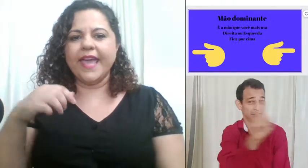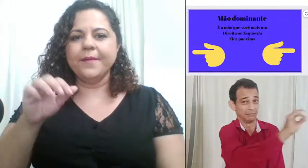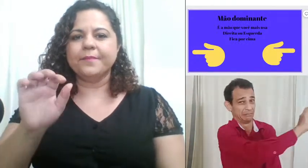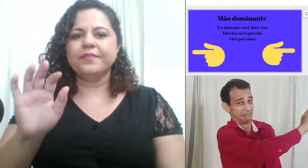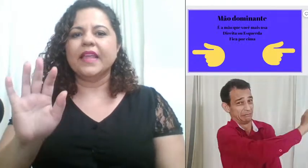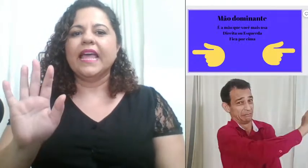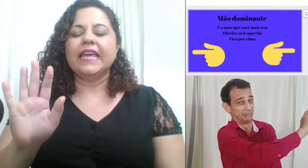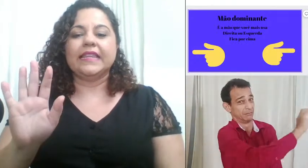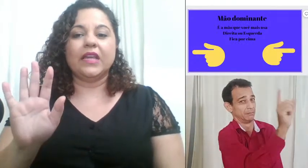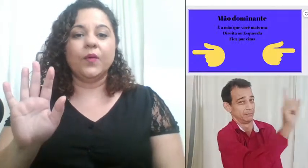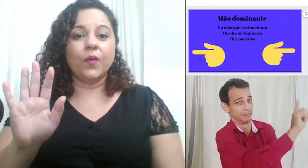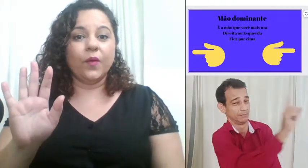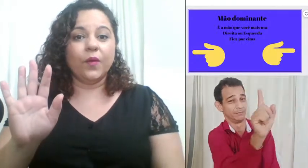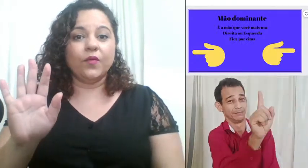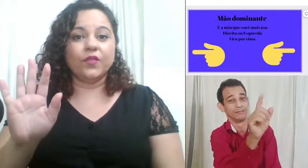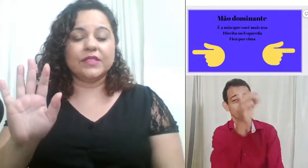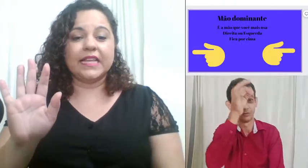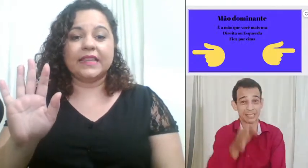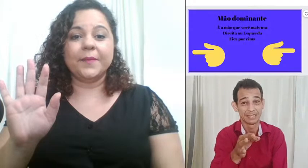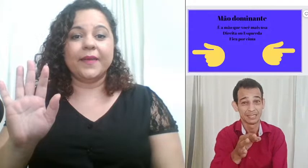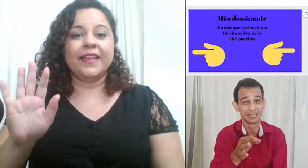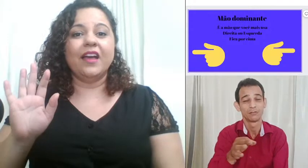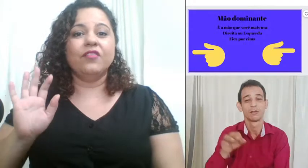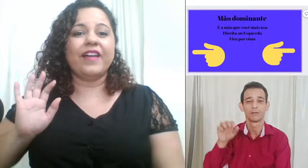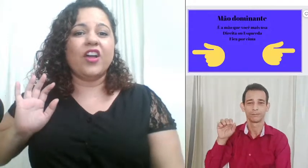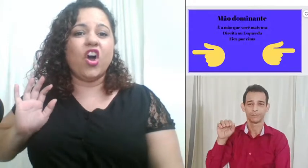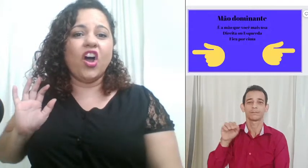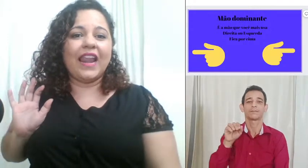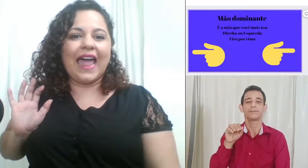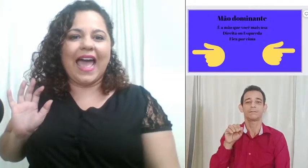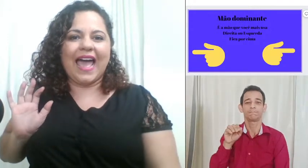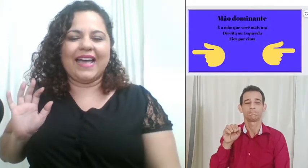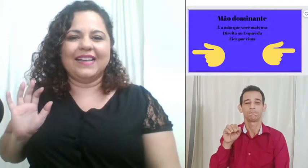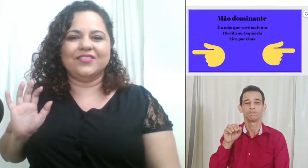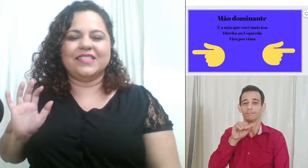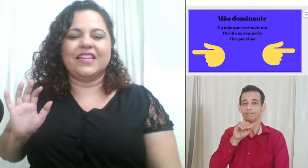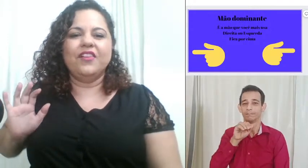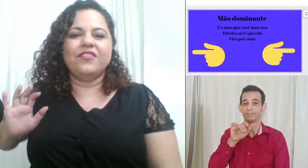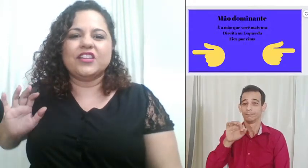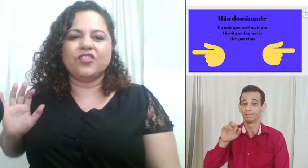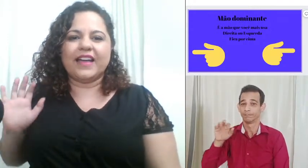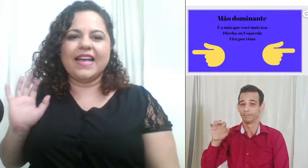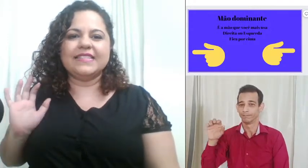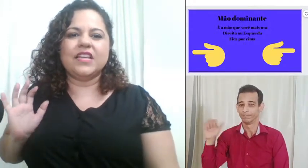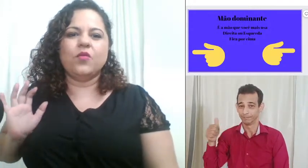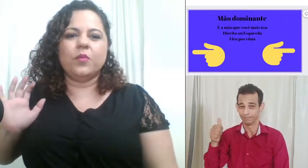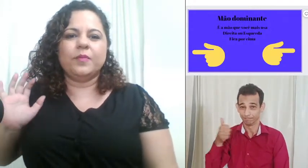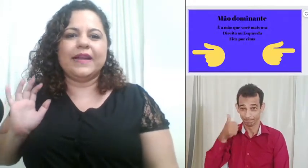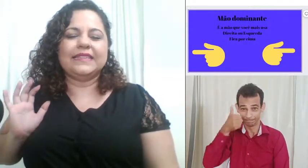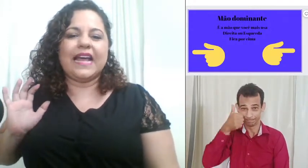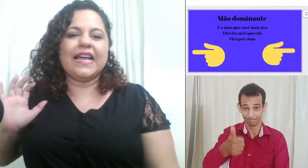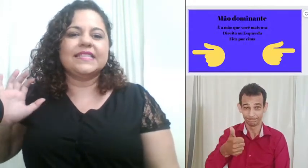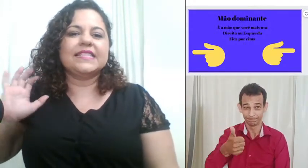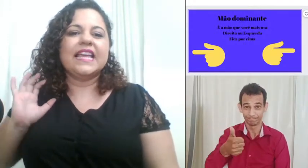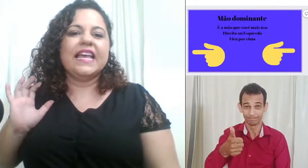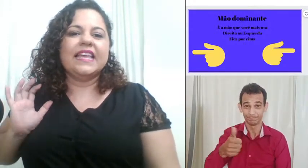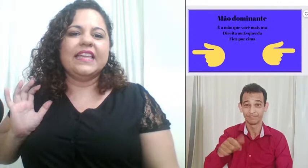então você também não vai colar você não vai jogar seu ombro para trás e